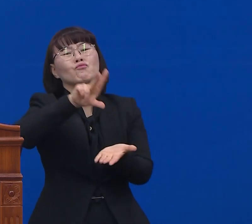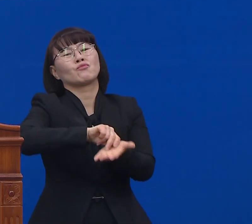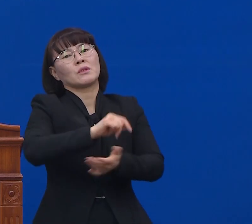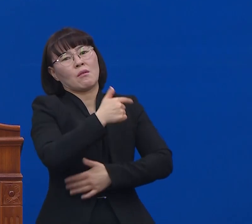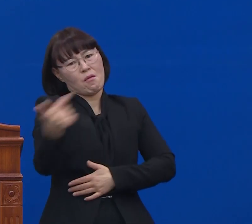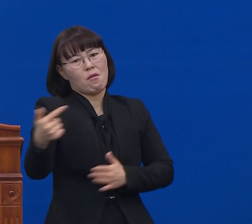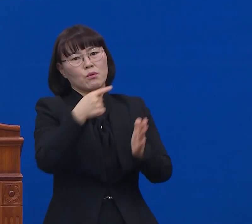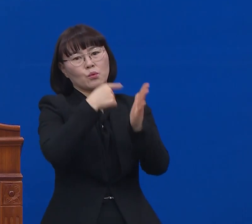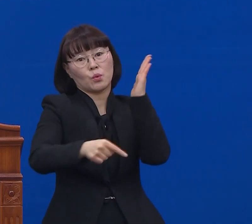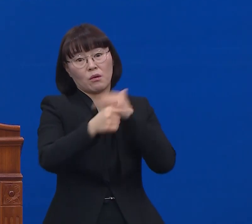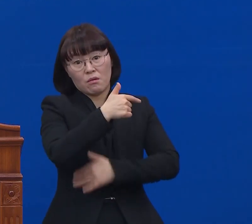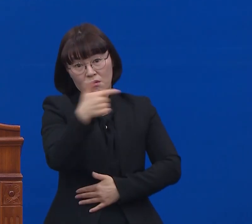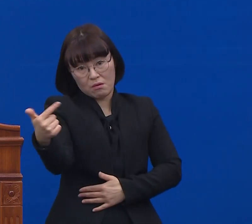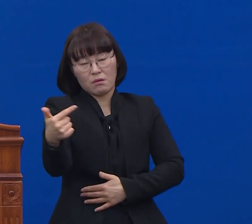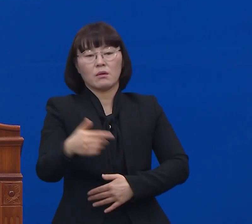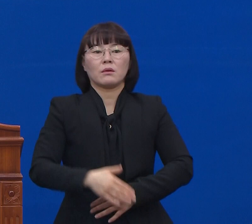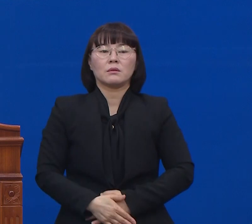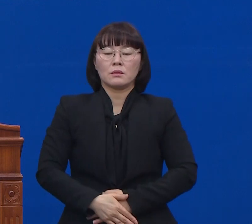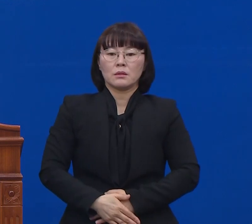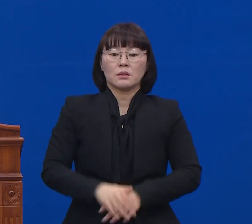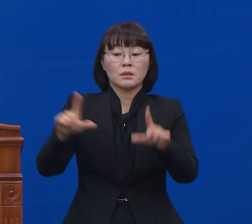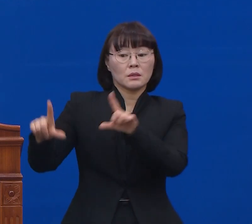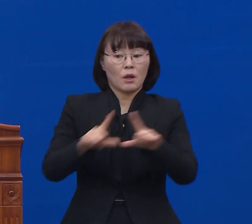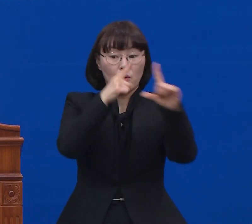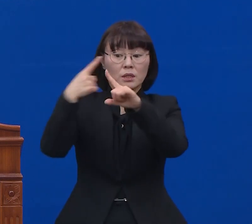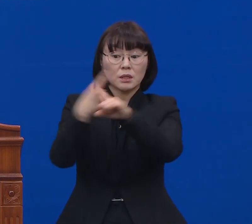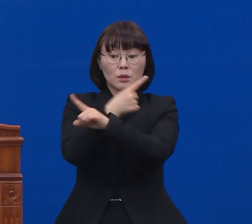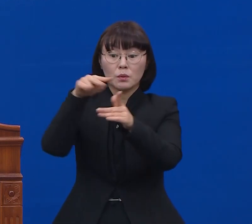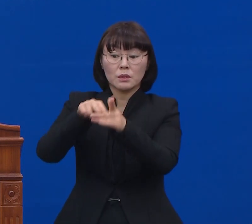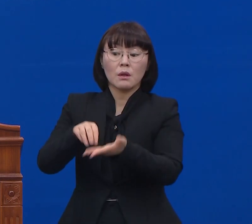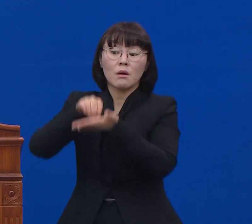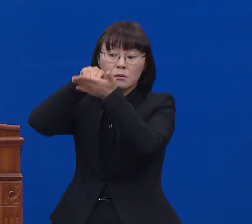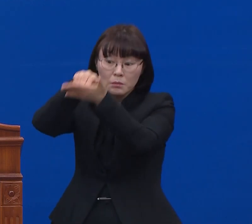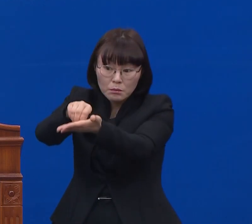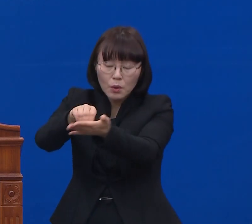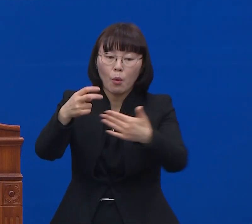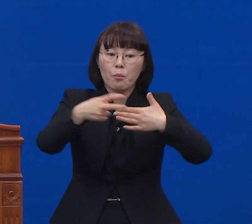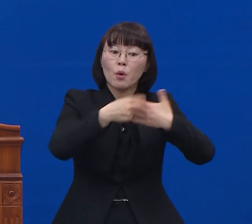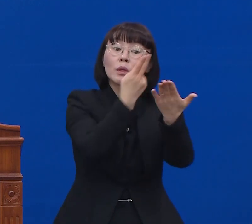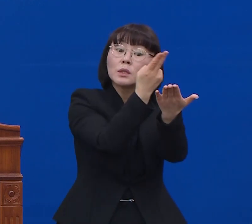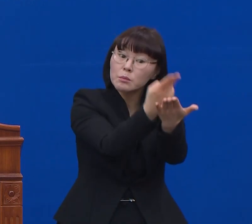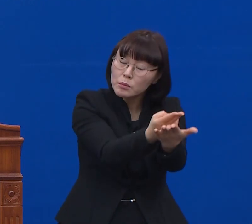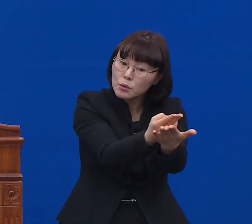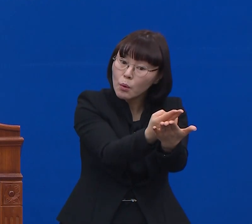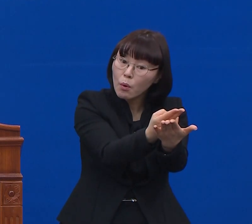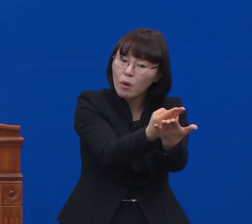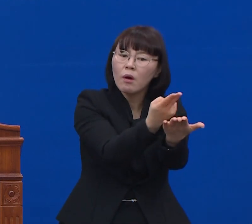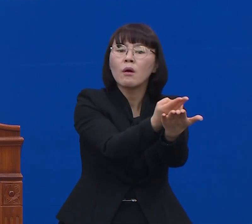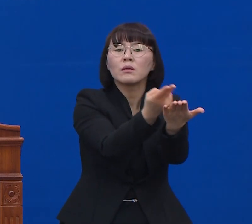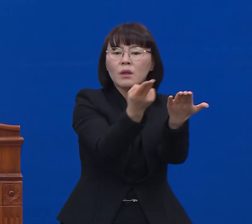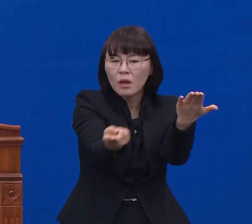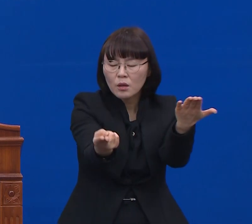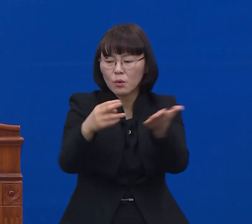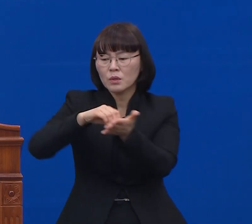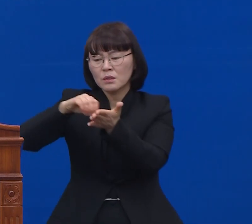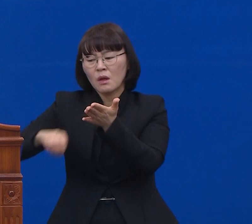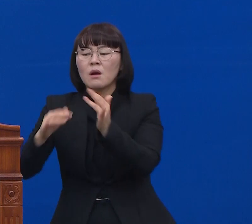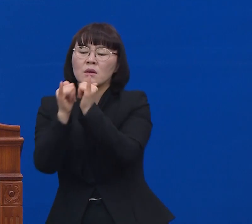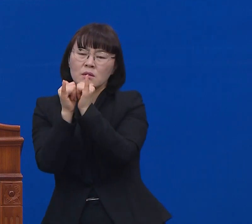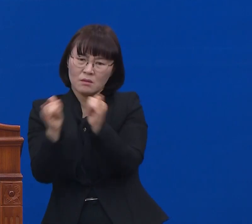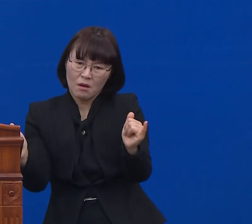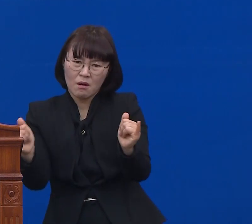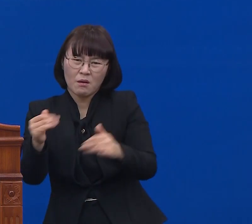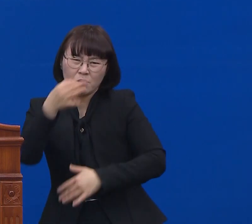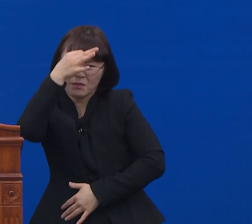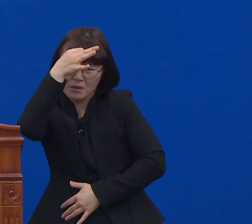지금 입소했다가 또 병원에 있다가 퇴원하시는 분들이 남긴 글을 보면 굉장히 미안해하는